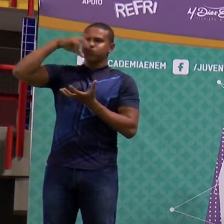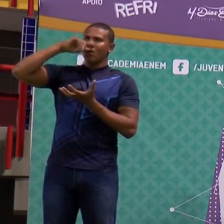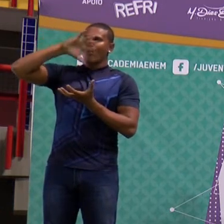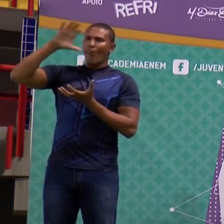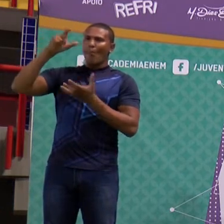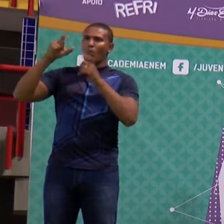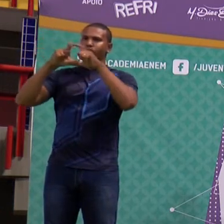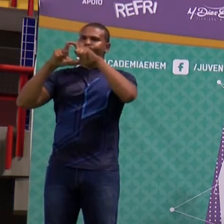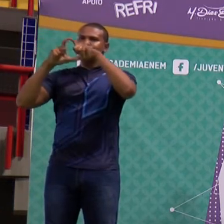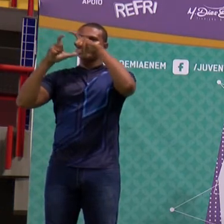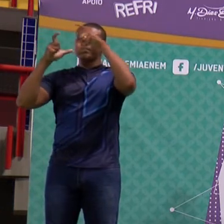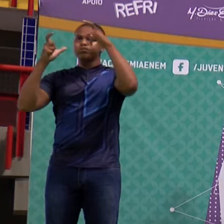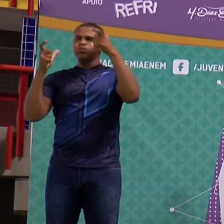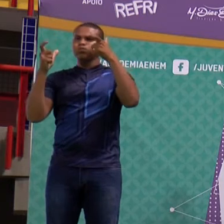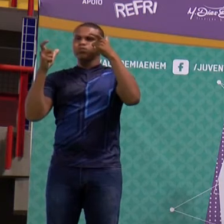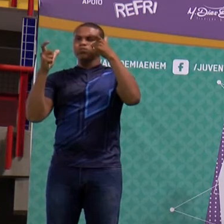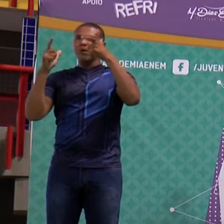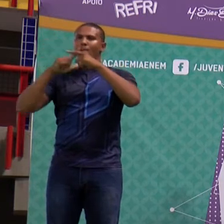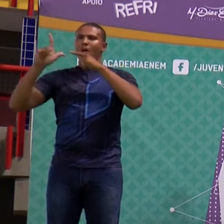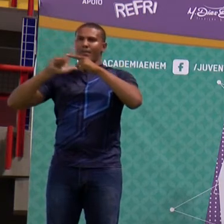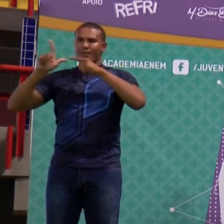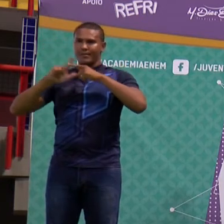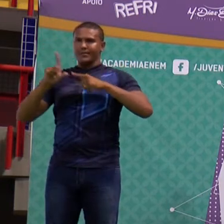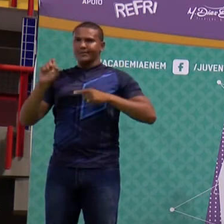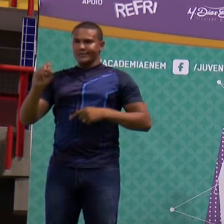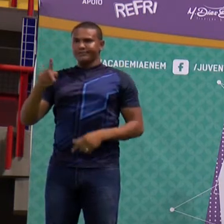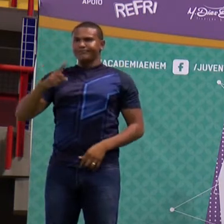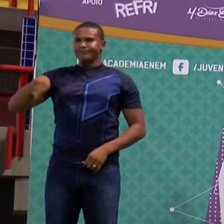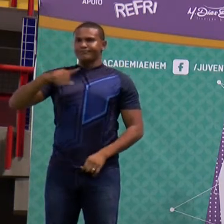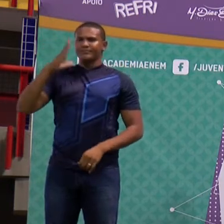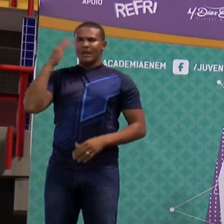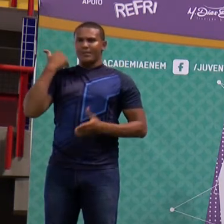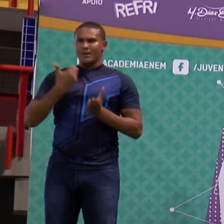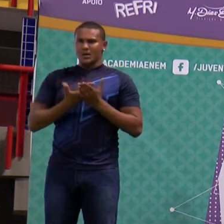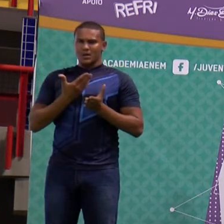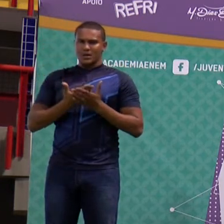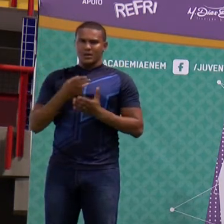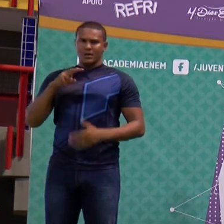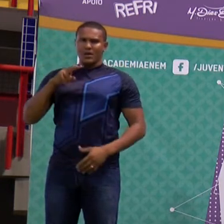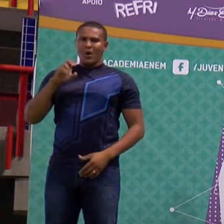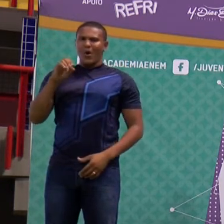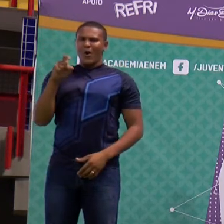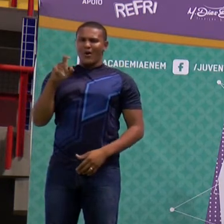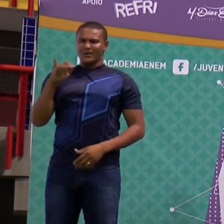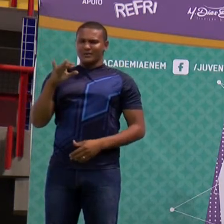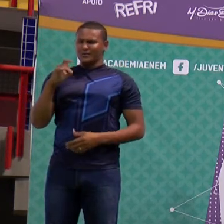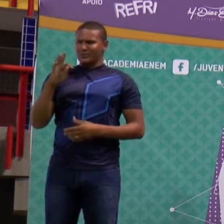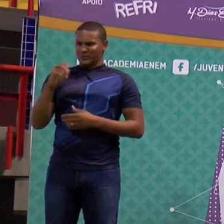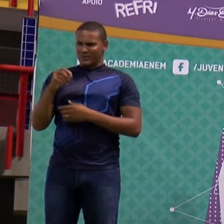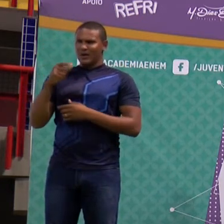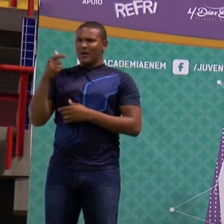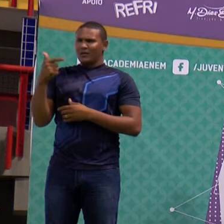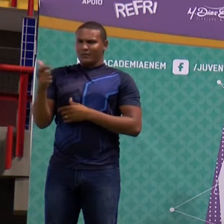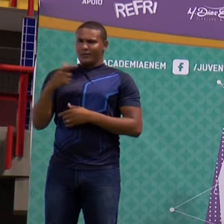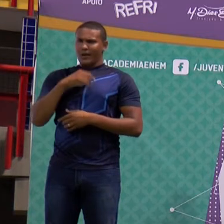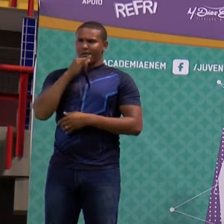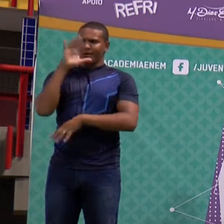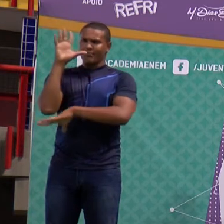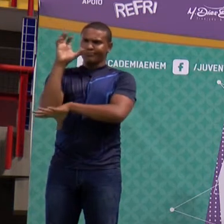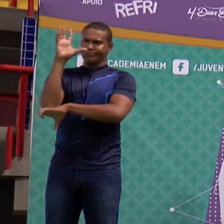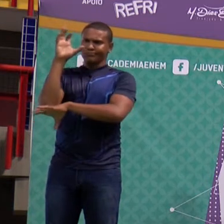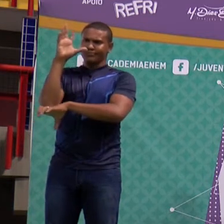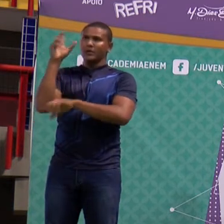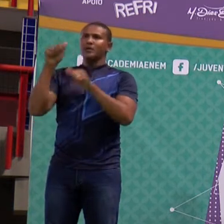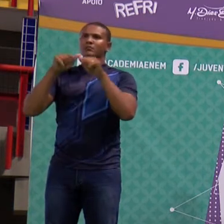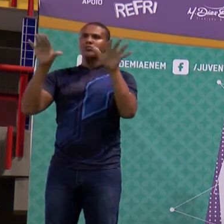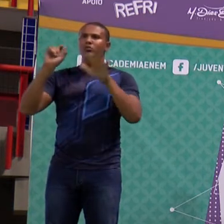óxido nitroso não é liberado em atividade fotossintética. O que é liberado na atividade fotossintética é o